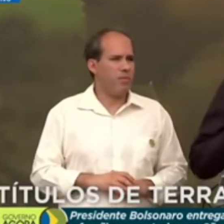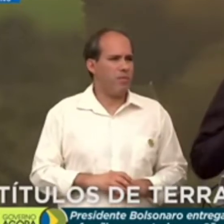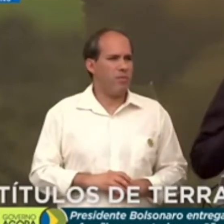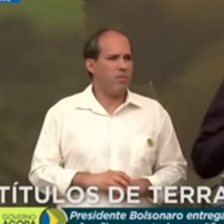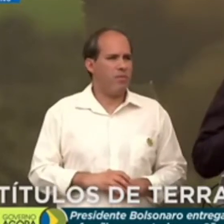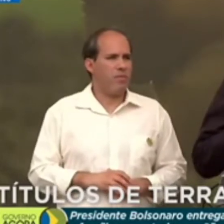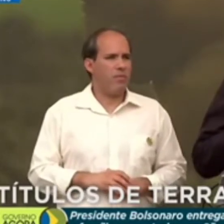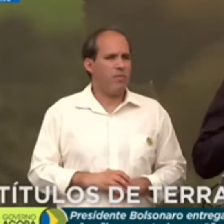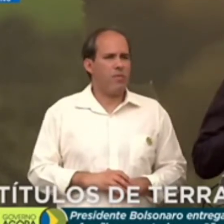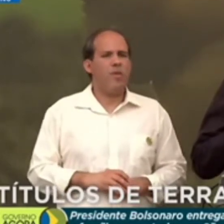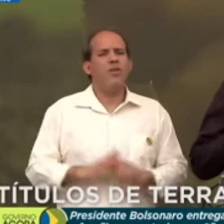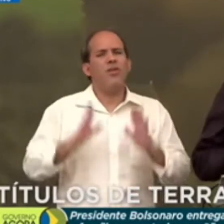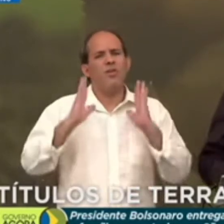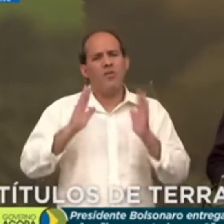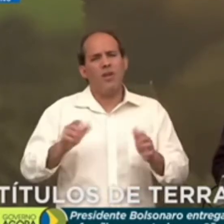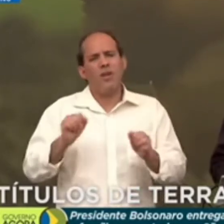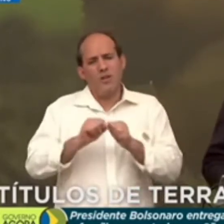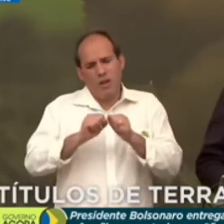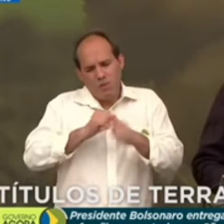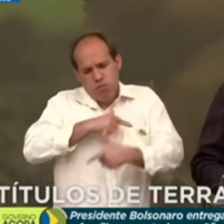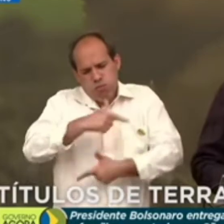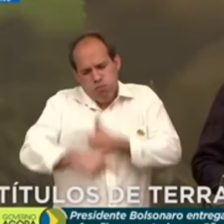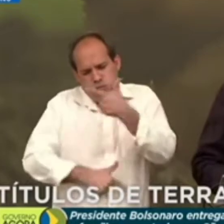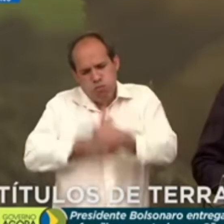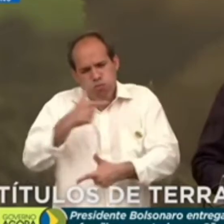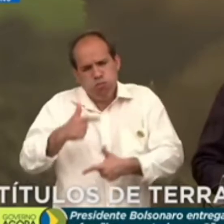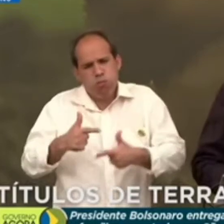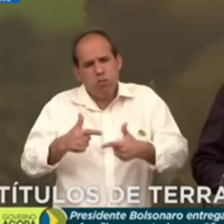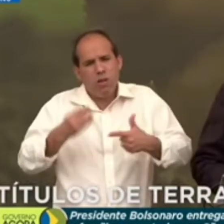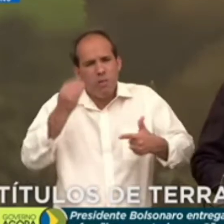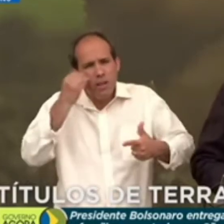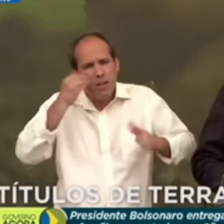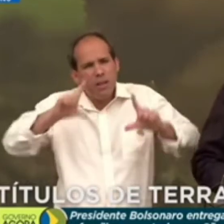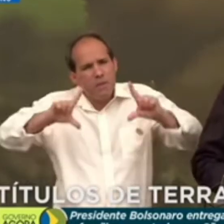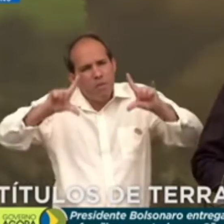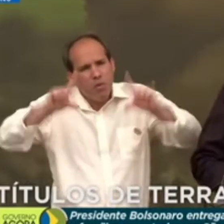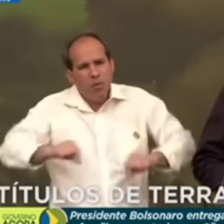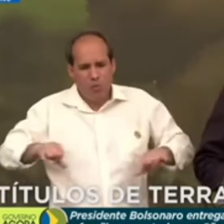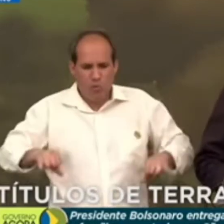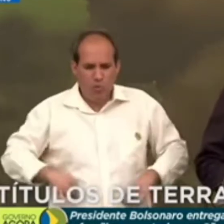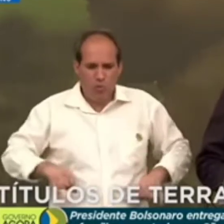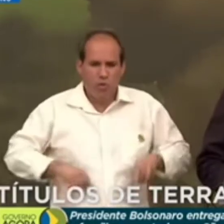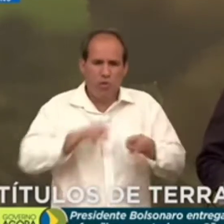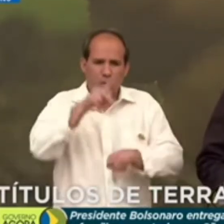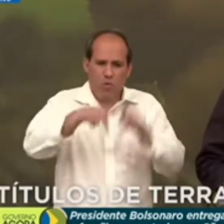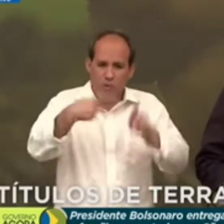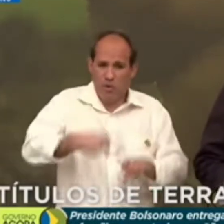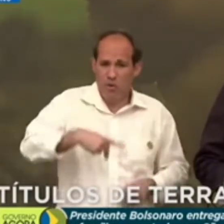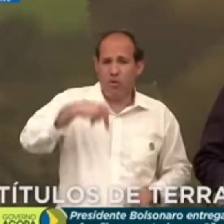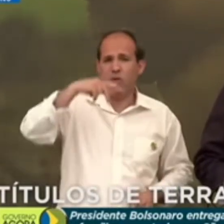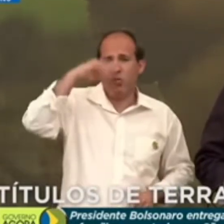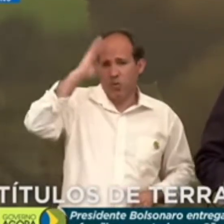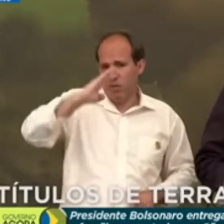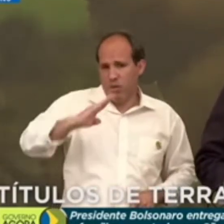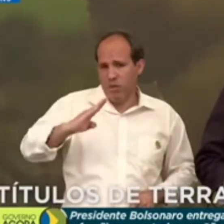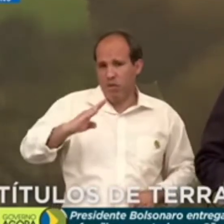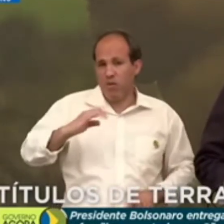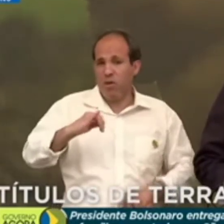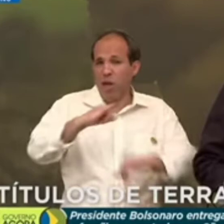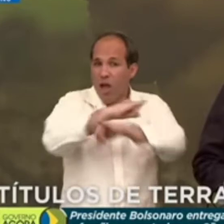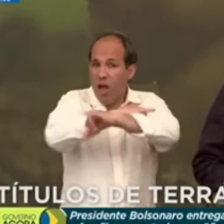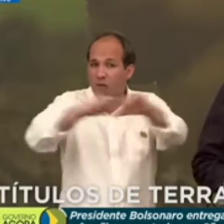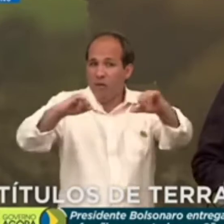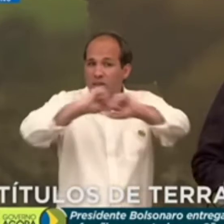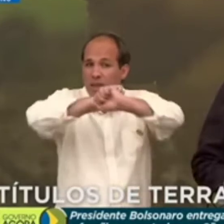Estamos fazendo o possível para minorar o sofrimento do povo brasileiro. Deixo claro